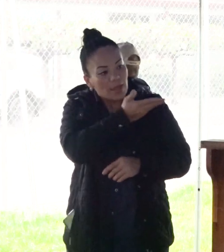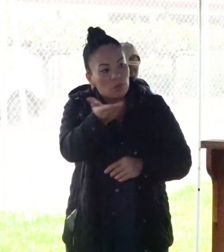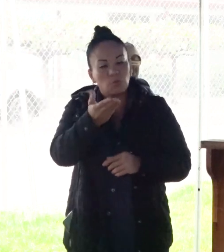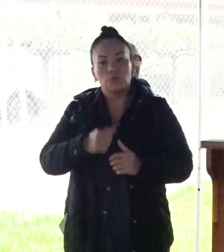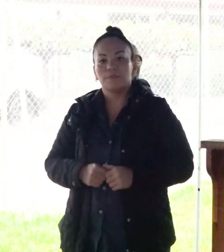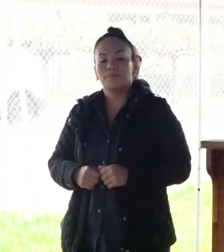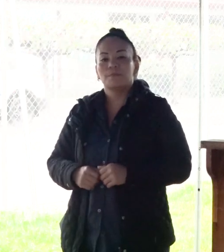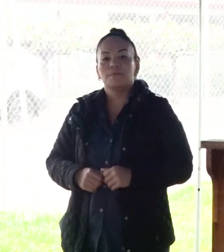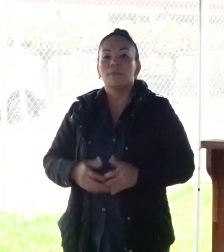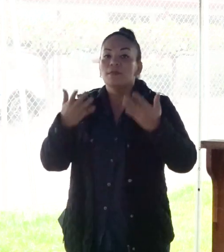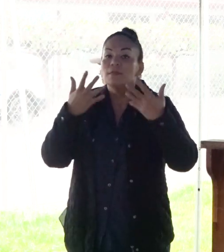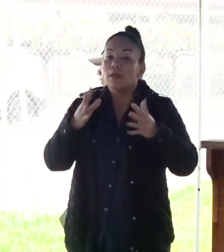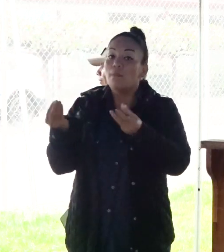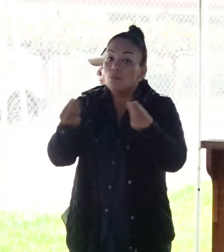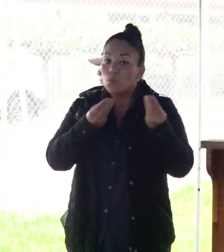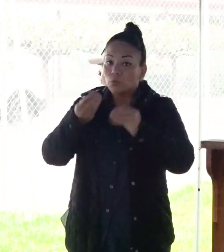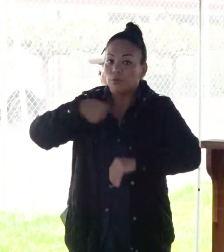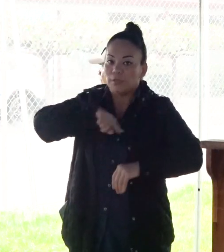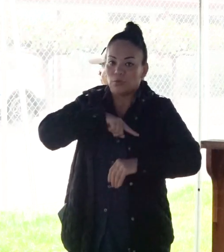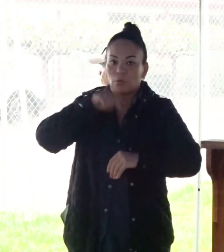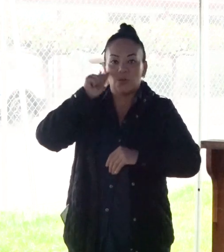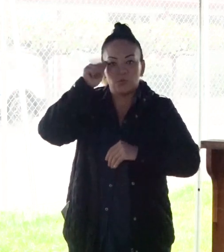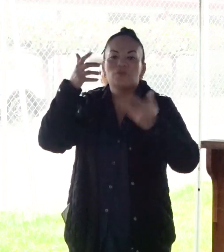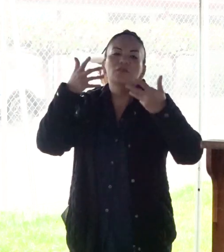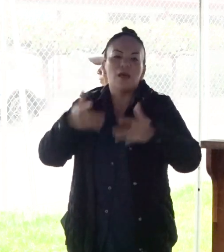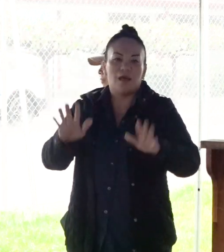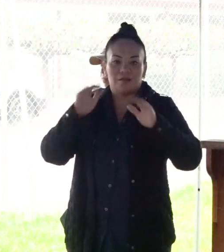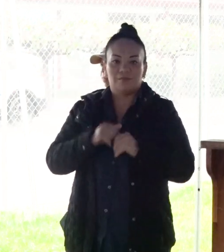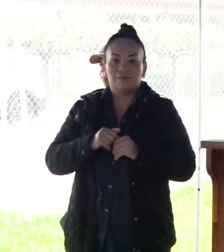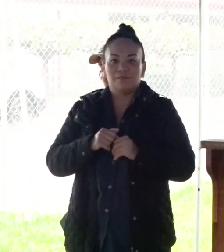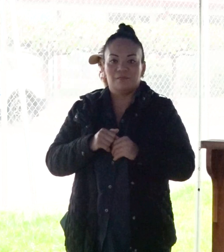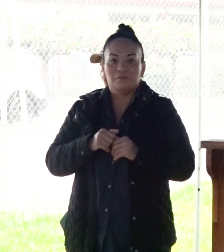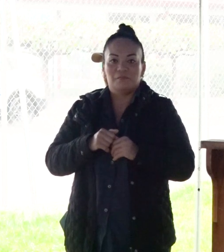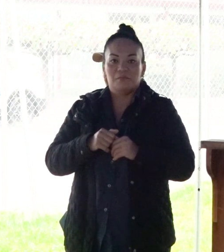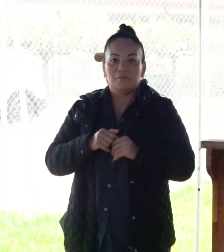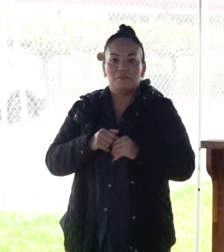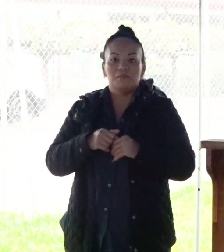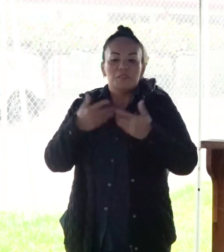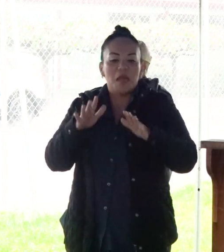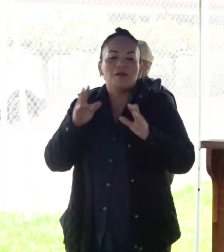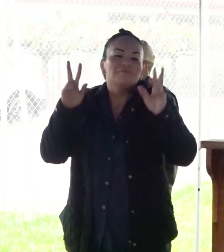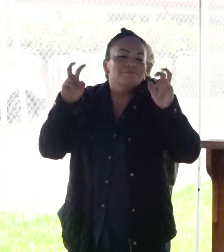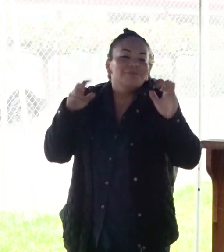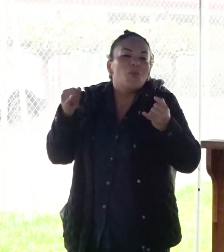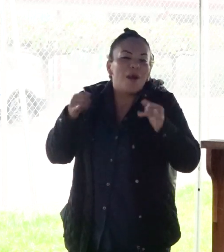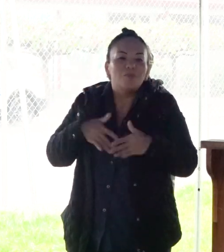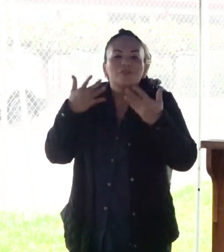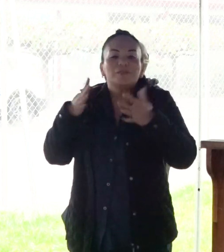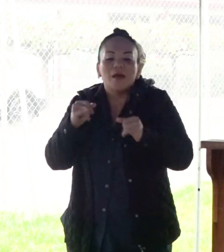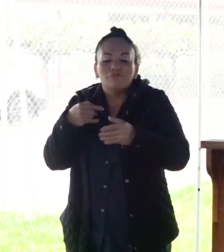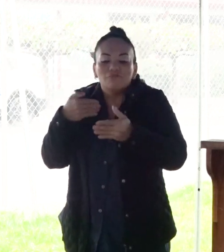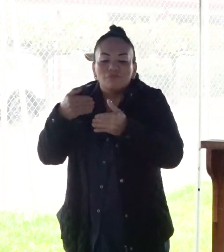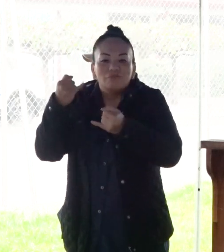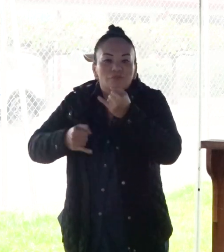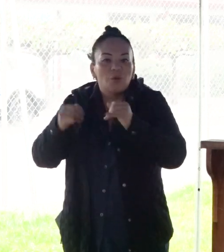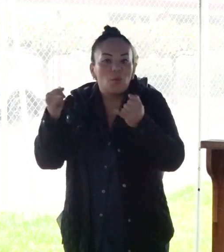Ya muchos de nosotros jugamos o estamos a punto de allá haber jugado, pero